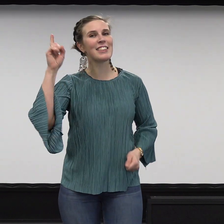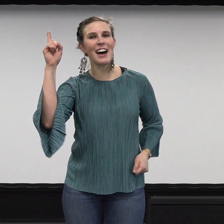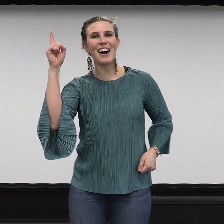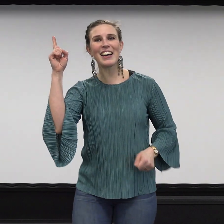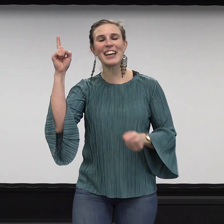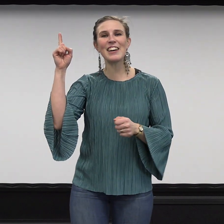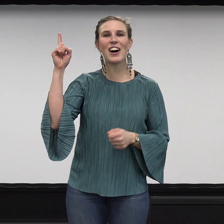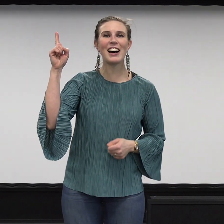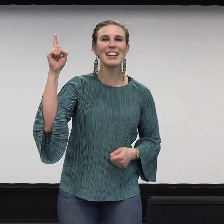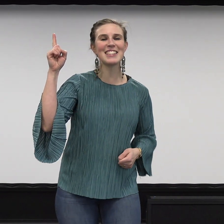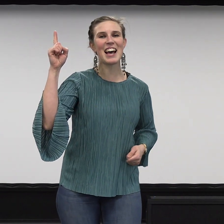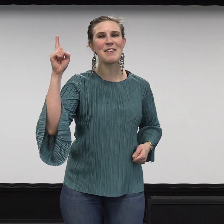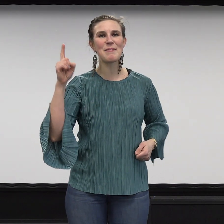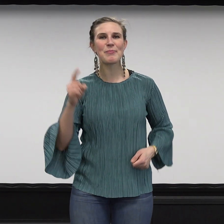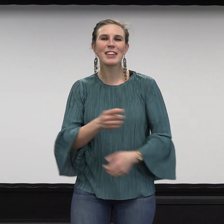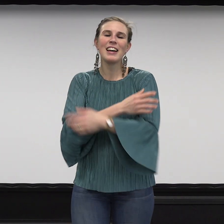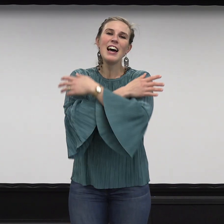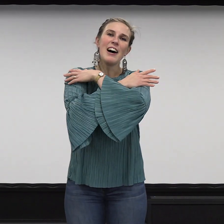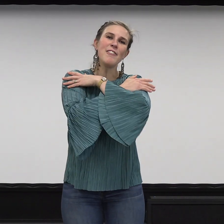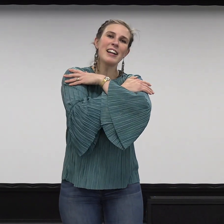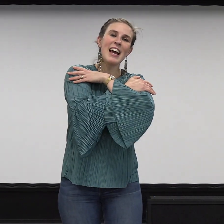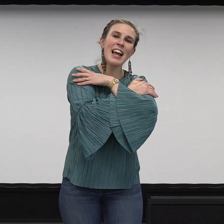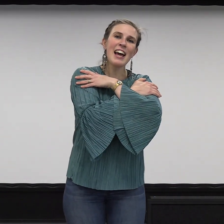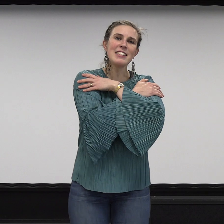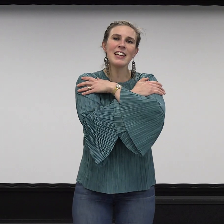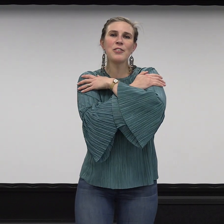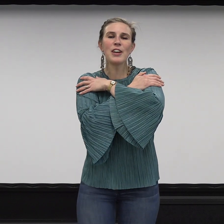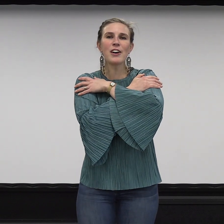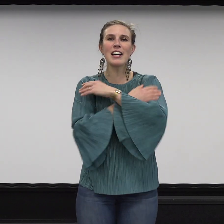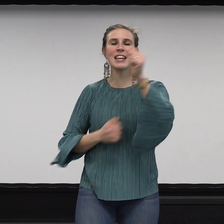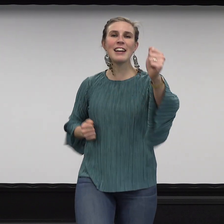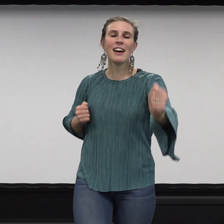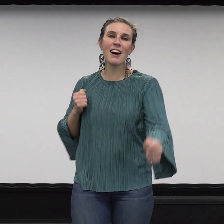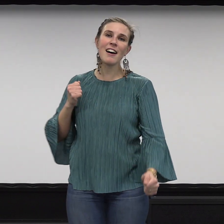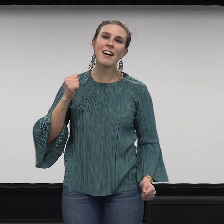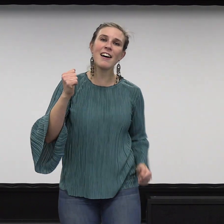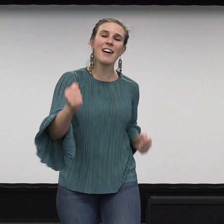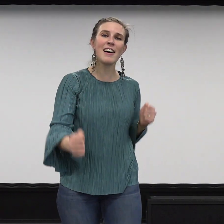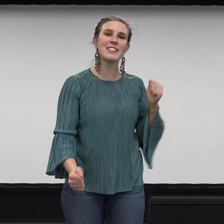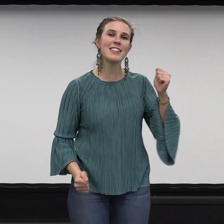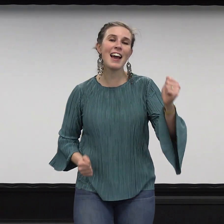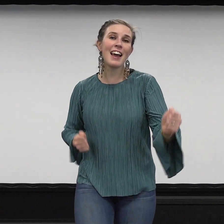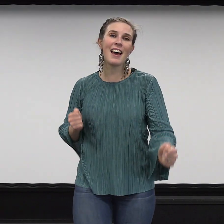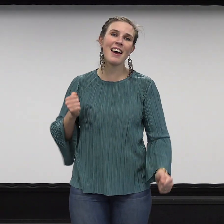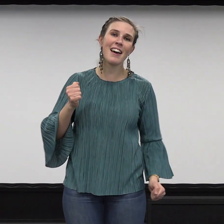taivaan isä varjelee sinun jokaisen askeleen.